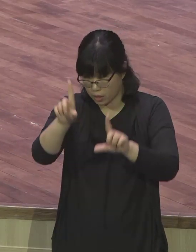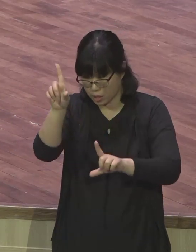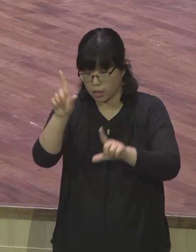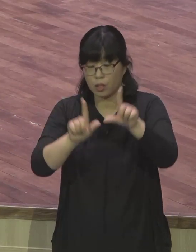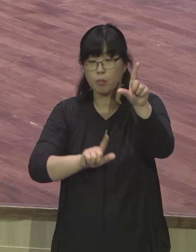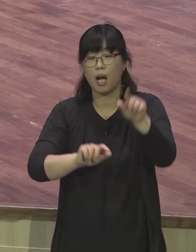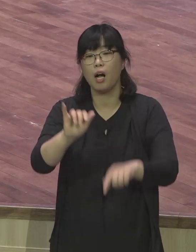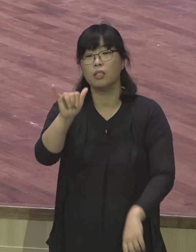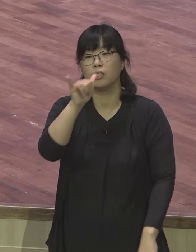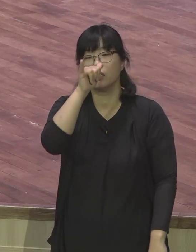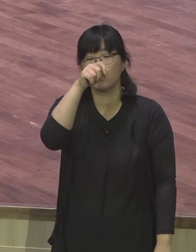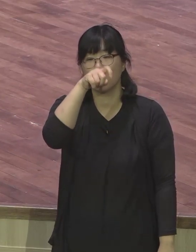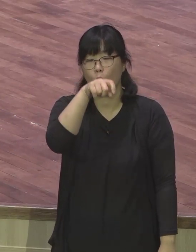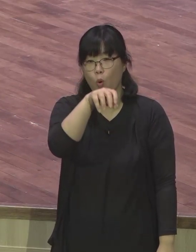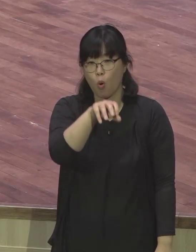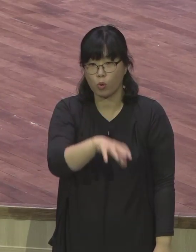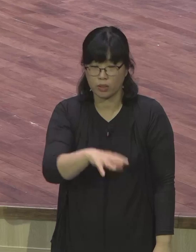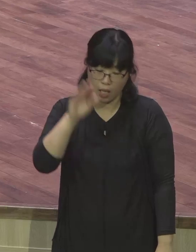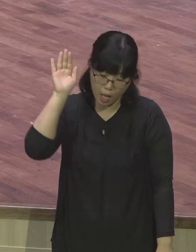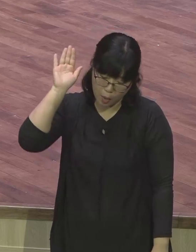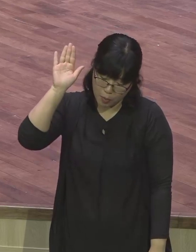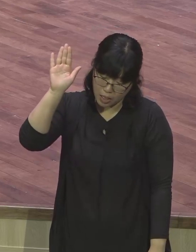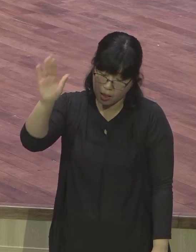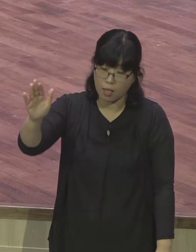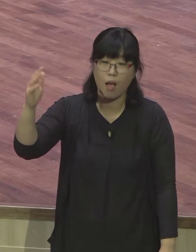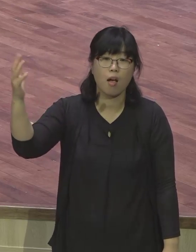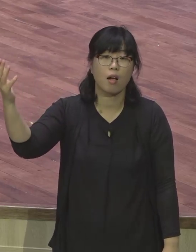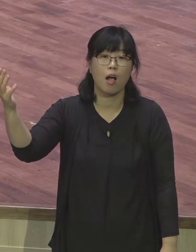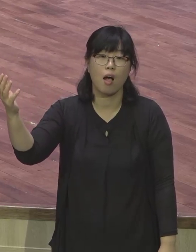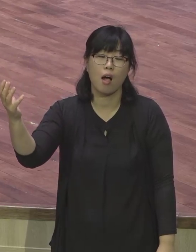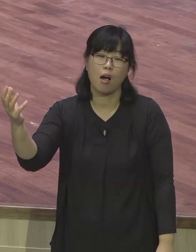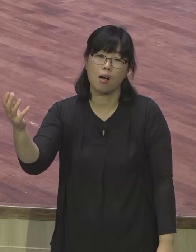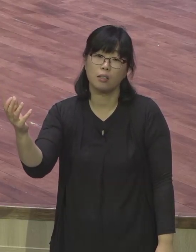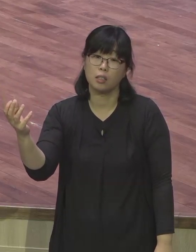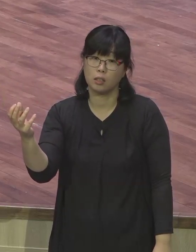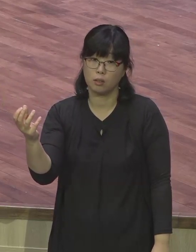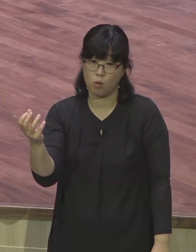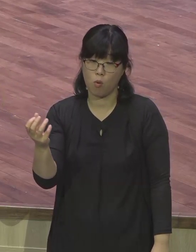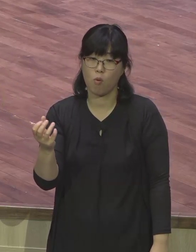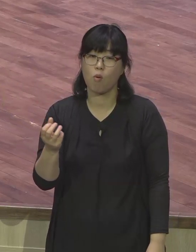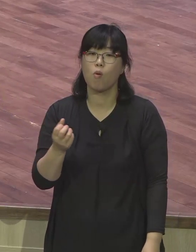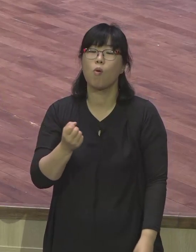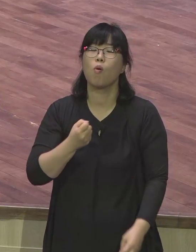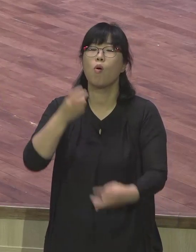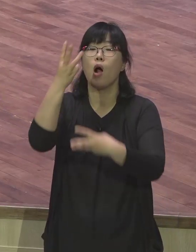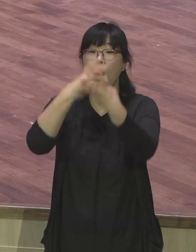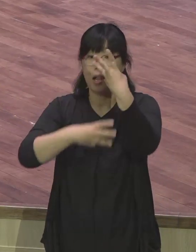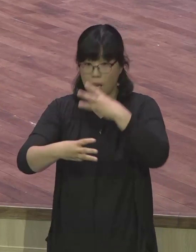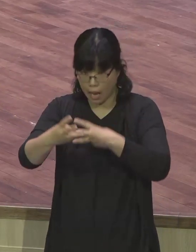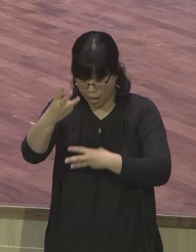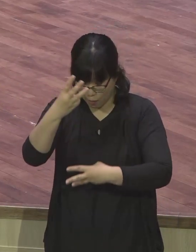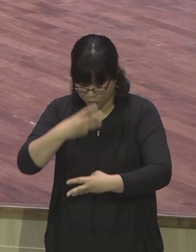결심한 이곳에 일해 마시고 내